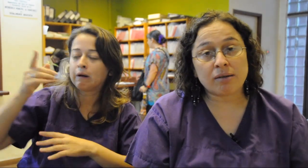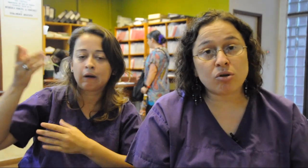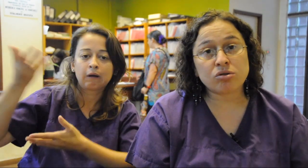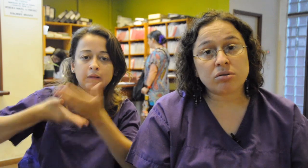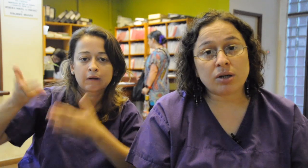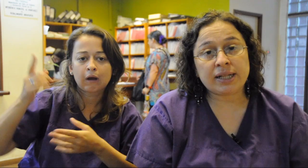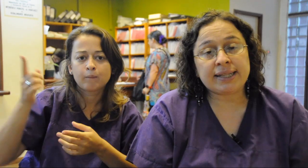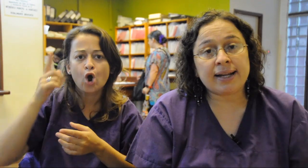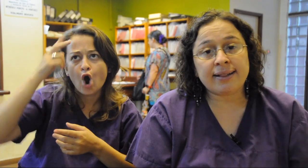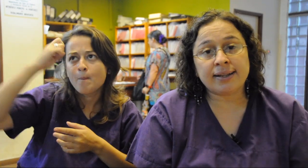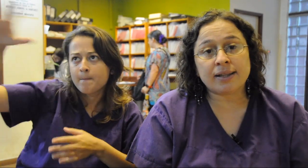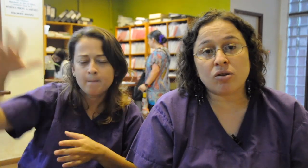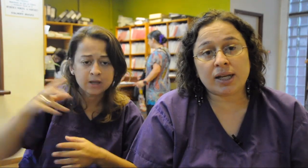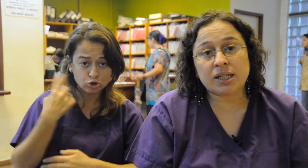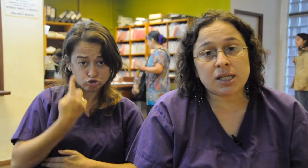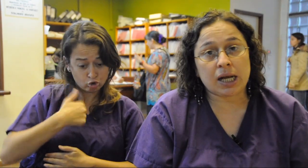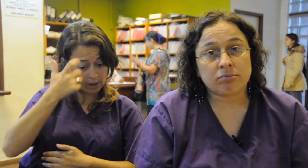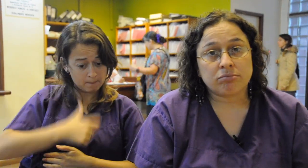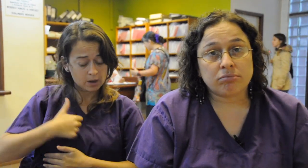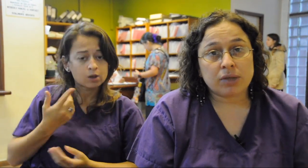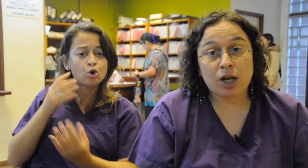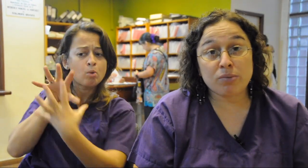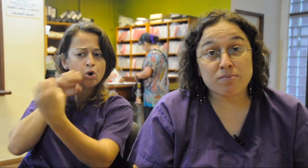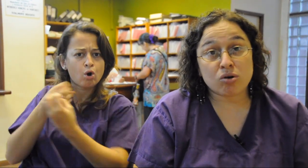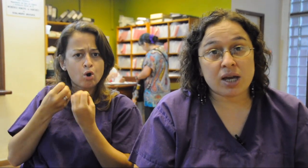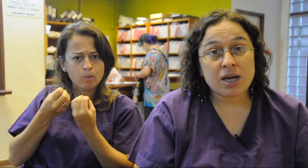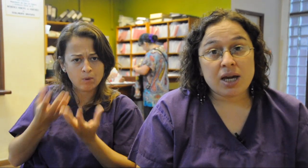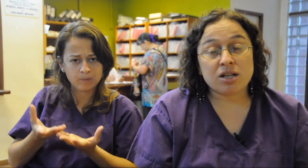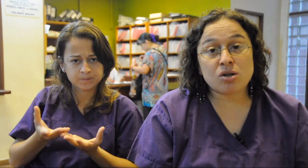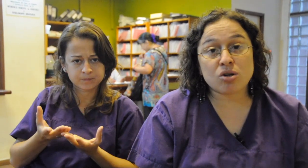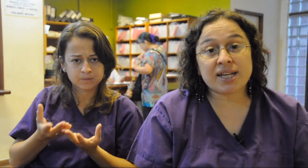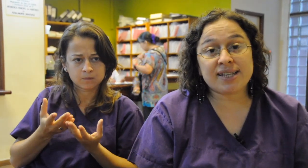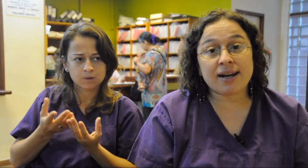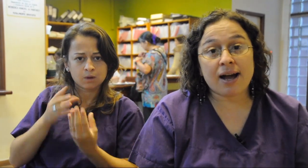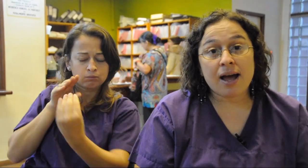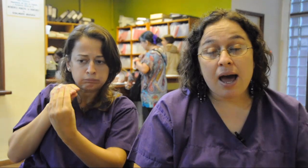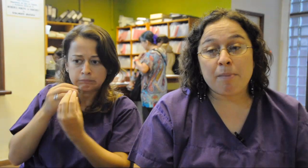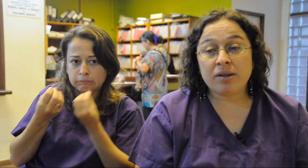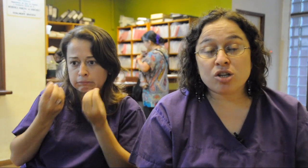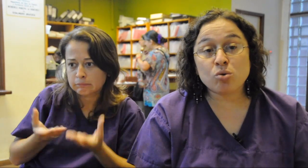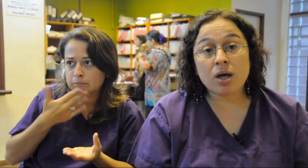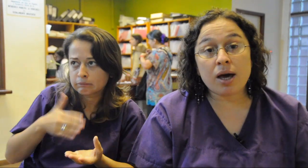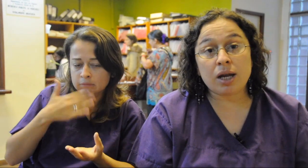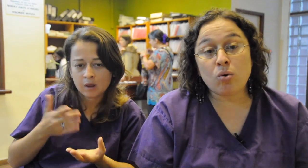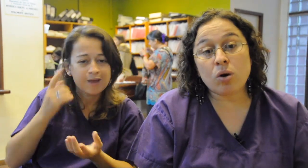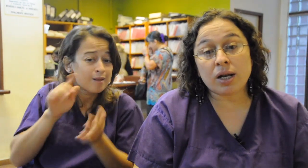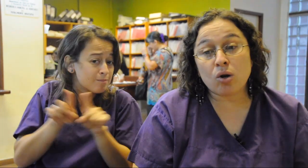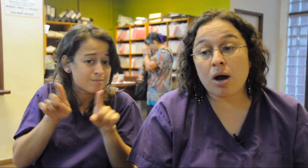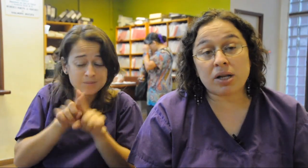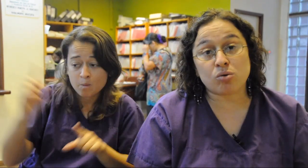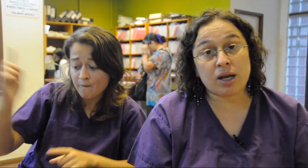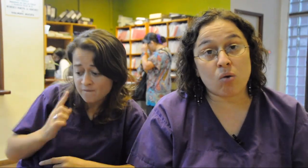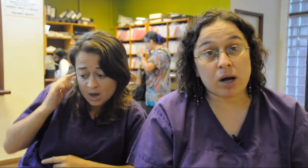sola, vos a entenderte con gente china. Es lo mismo, o sea, el sordo se acerca a pedir ayuda en un